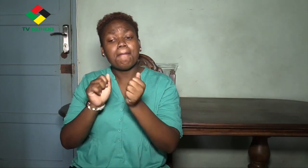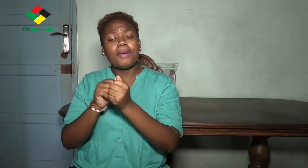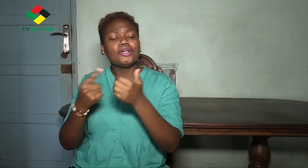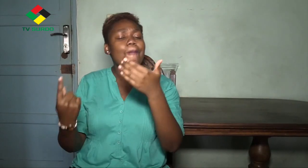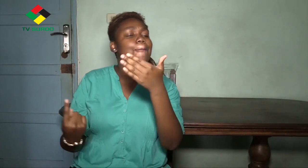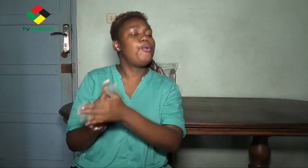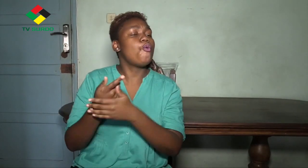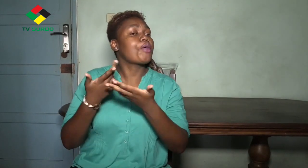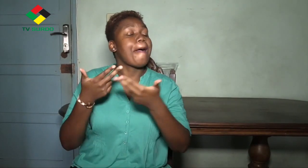Xaixai.